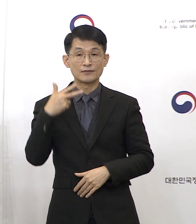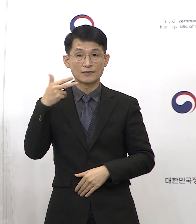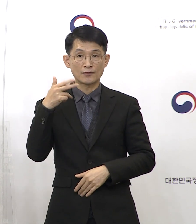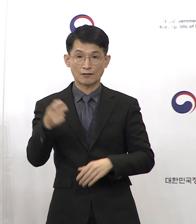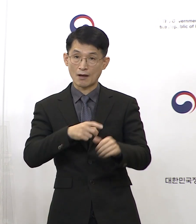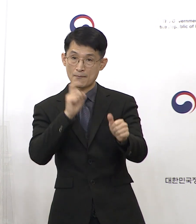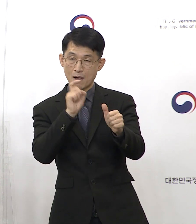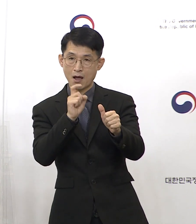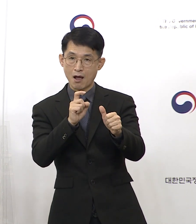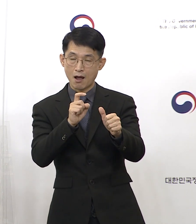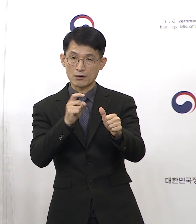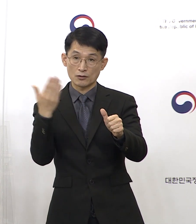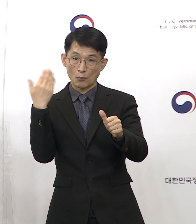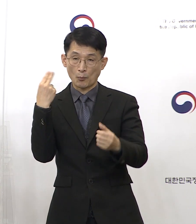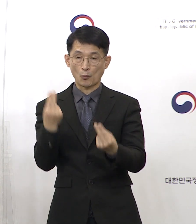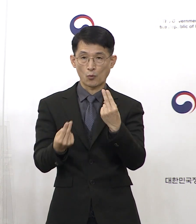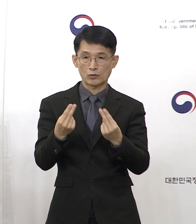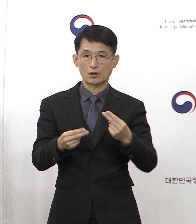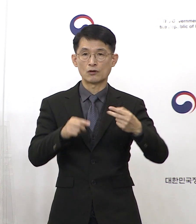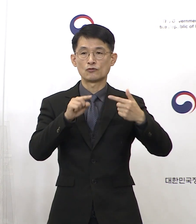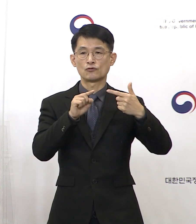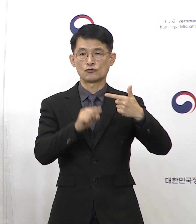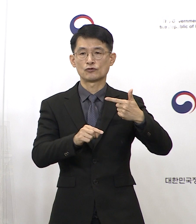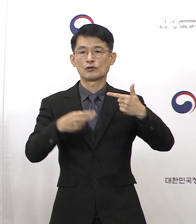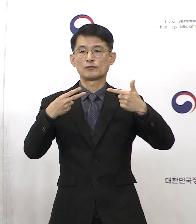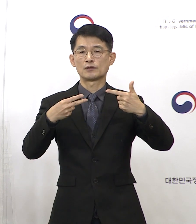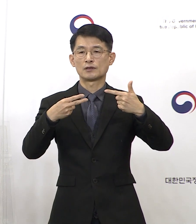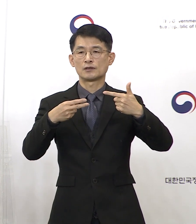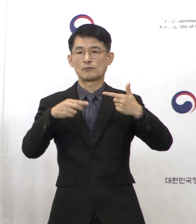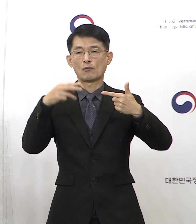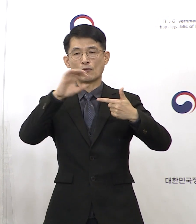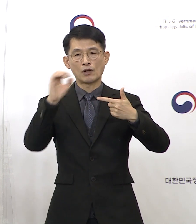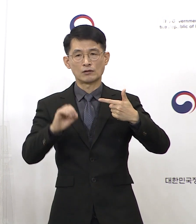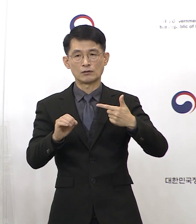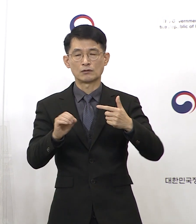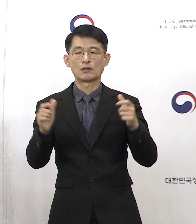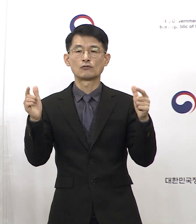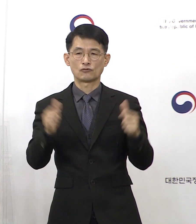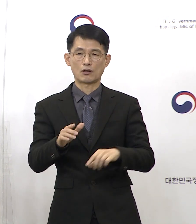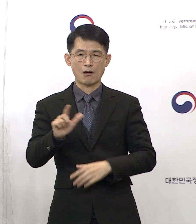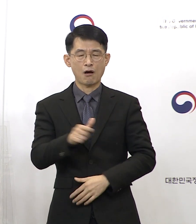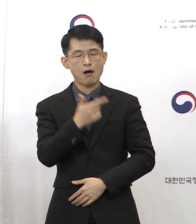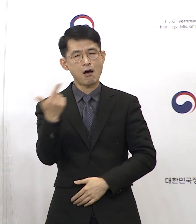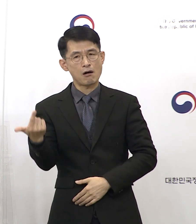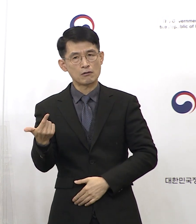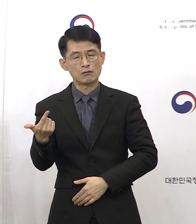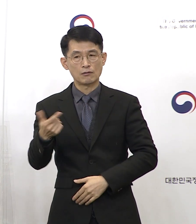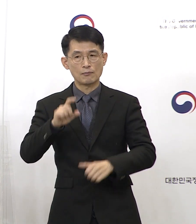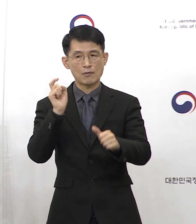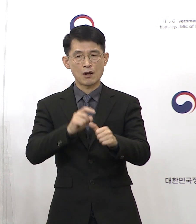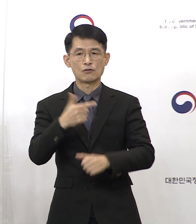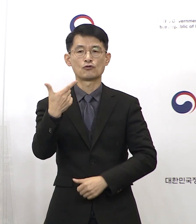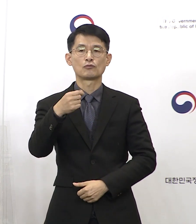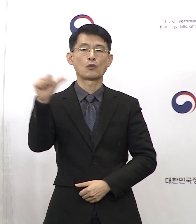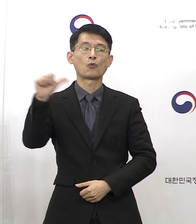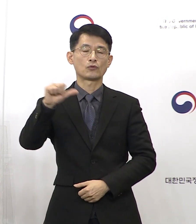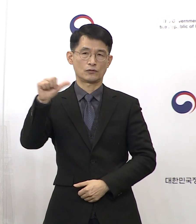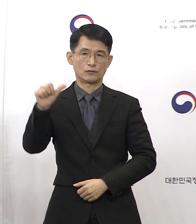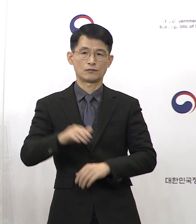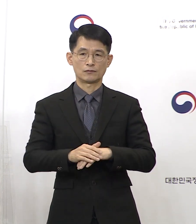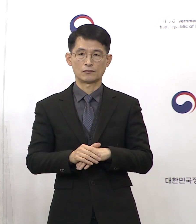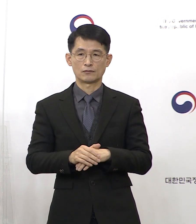전주 대비 2.6% 감소하여 일평균 6만 5천 명대,